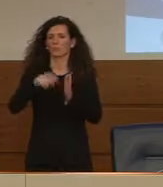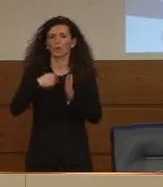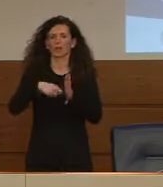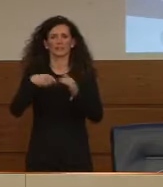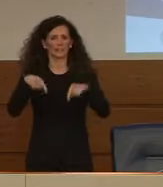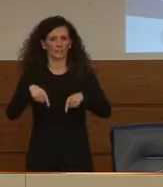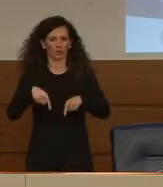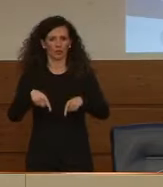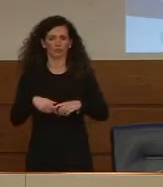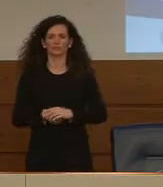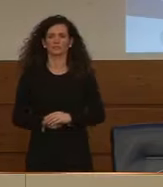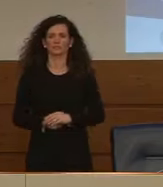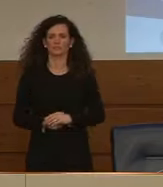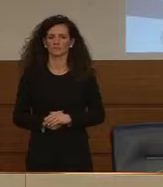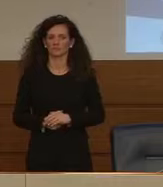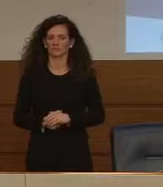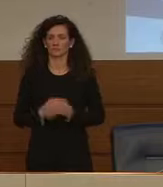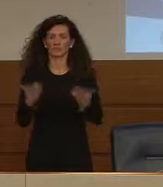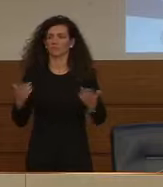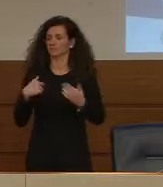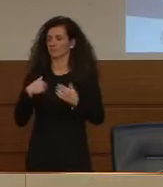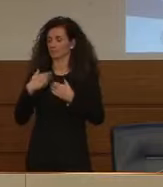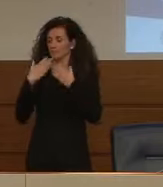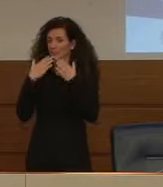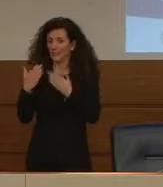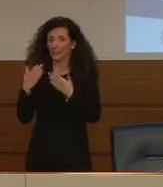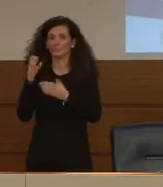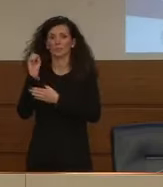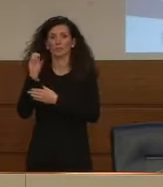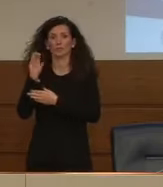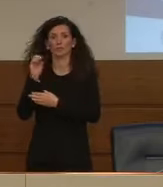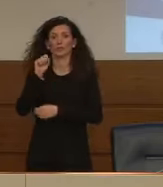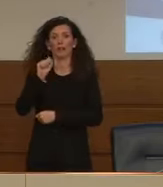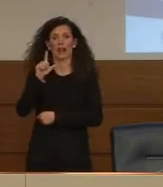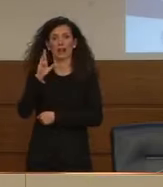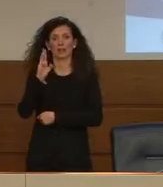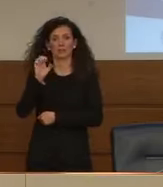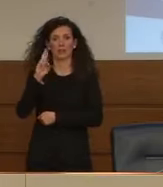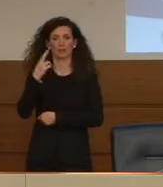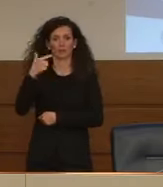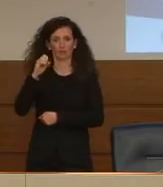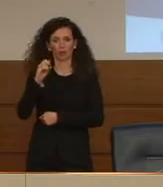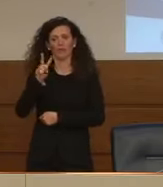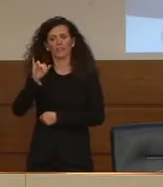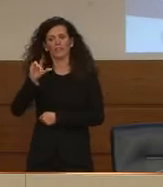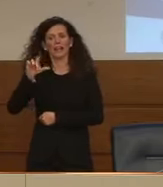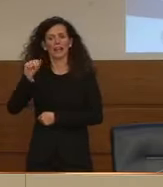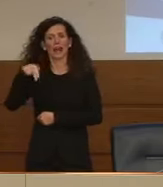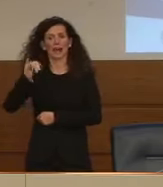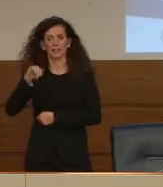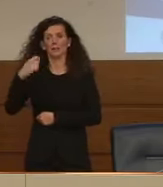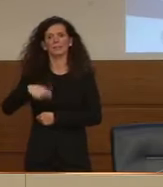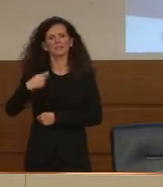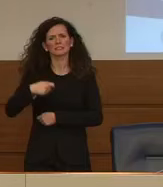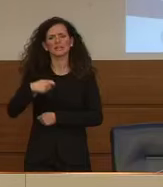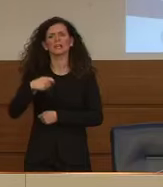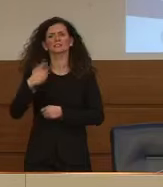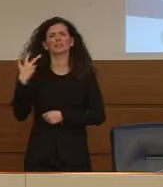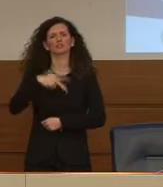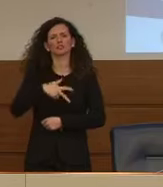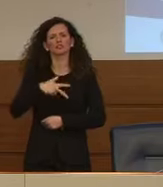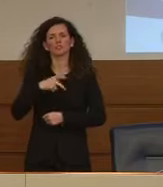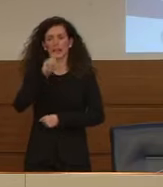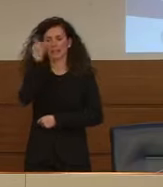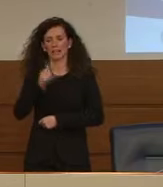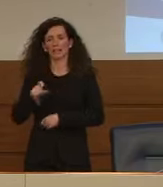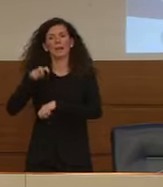di oggi. Intanto ringrazio il professore Alberto Villani che è il presidente della Società Italiana di Pediatria